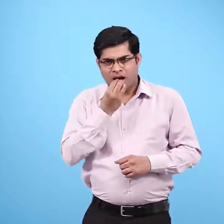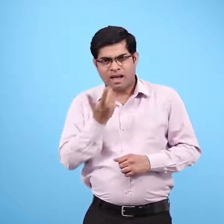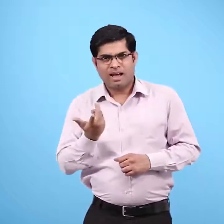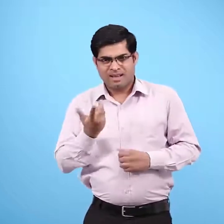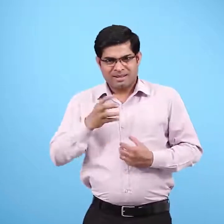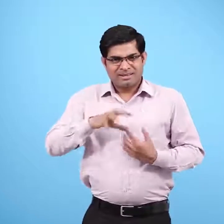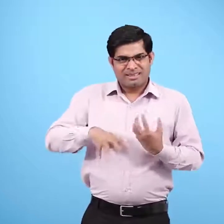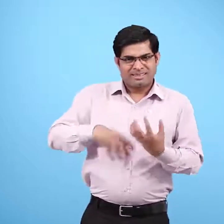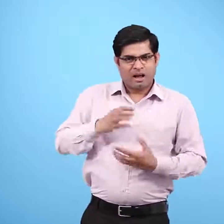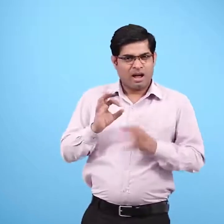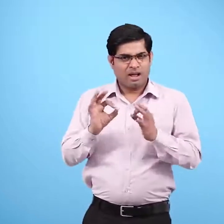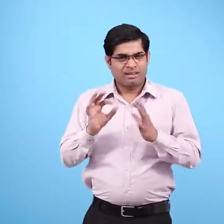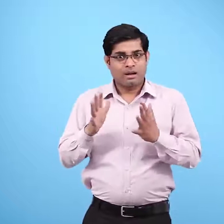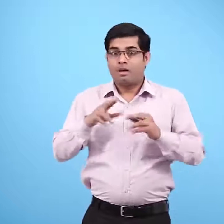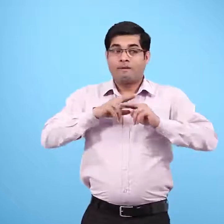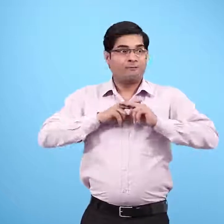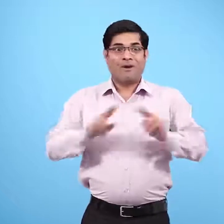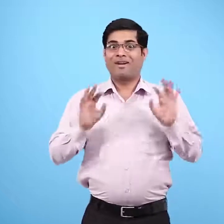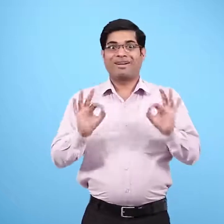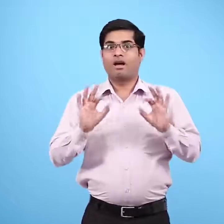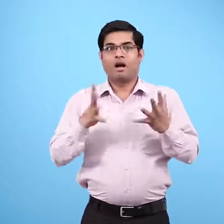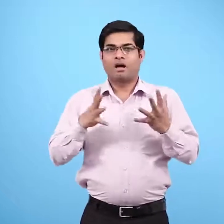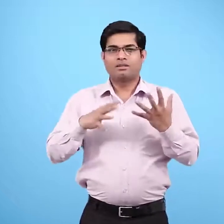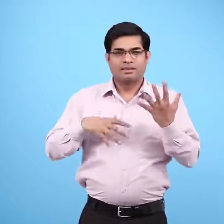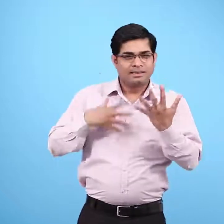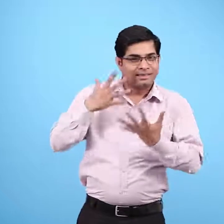का पाचक रस एसिड यानि अमल की तरह होता है